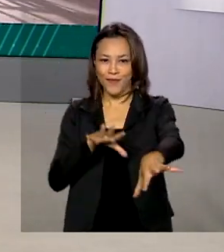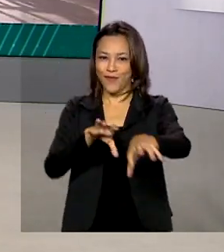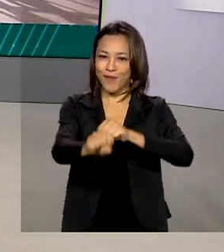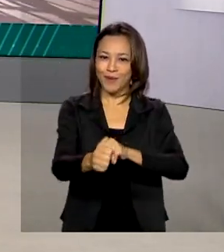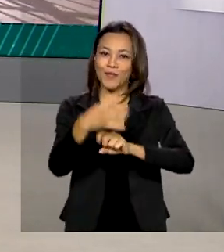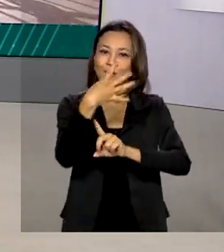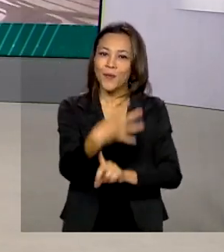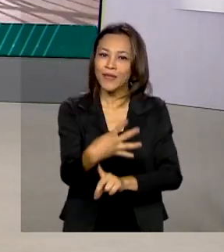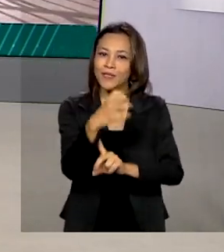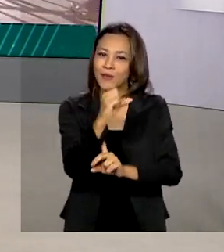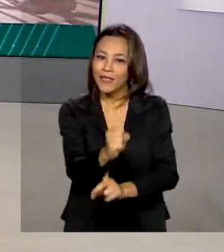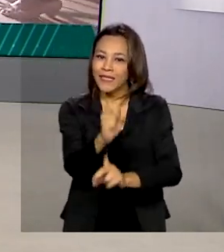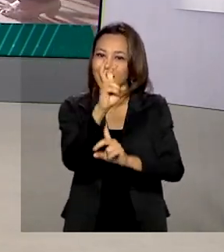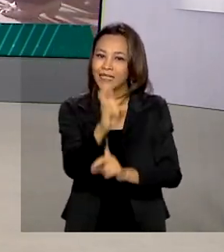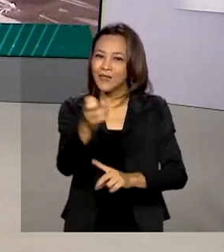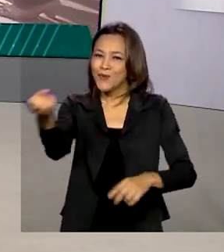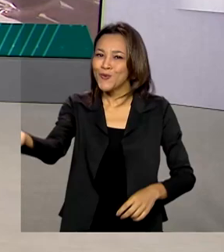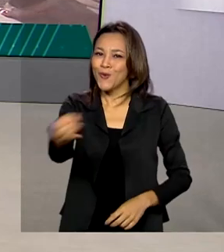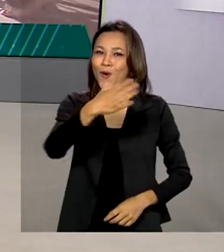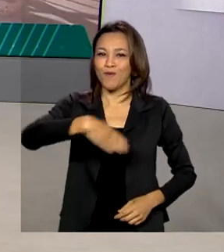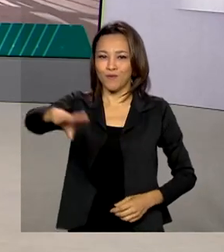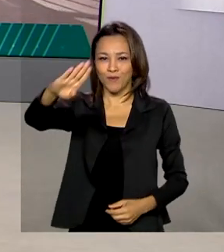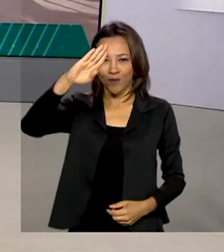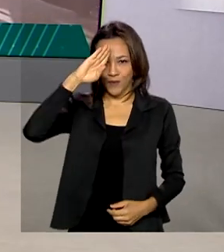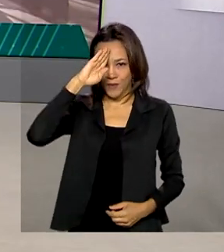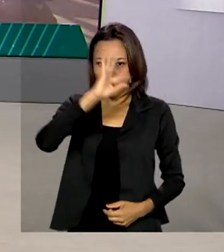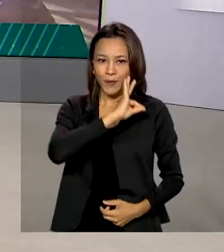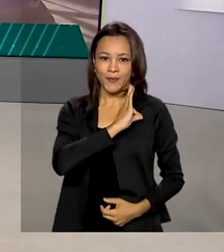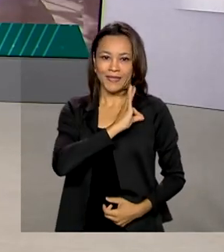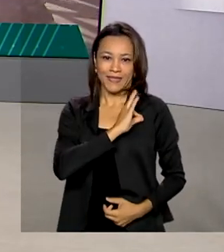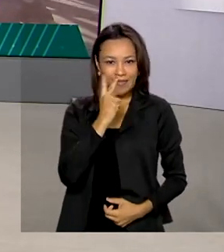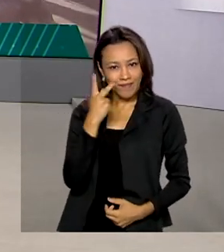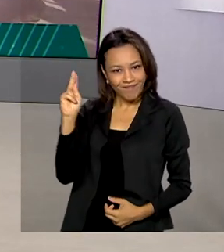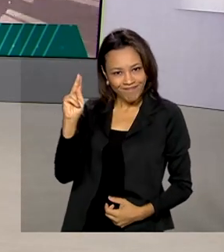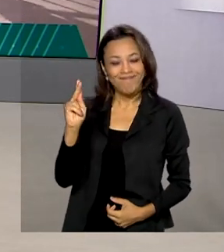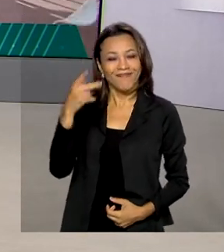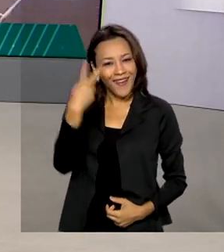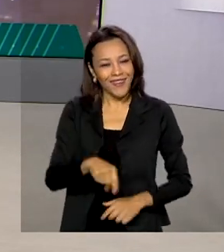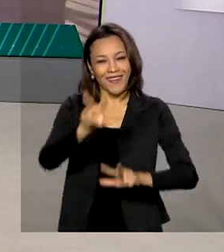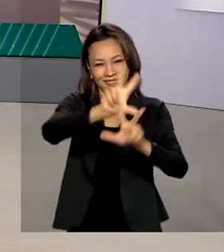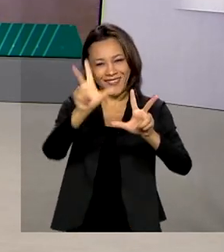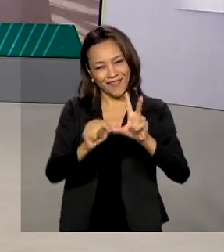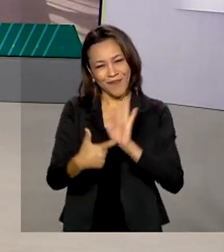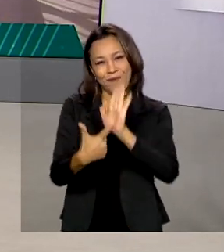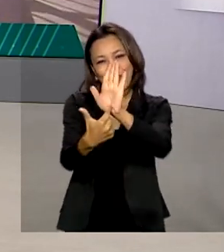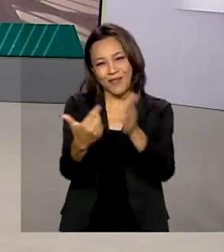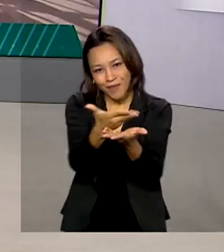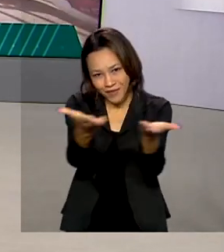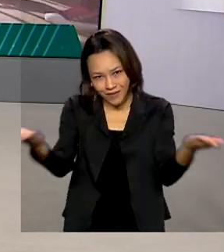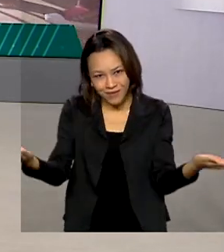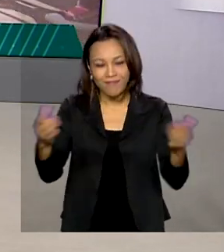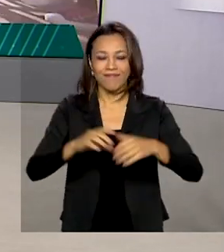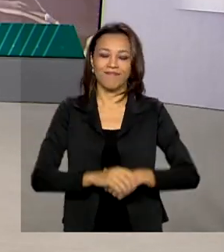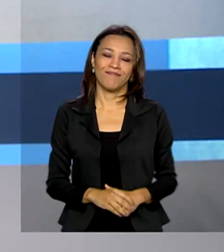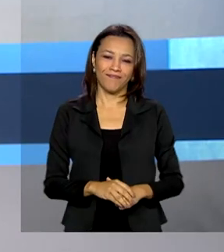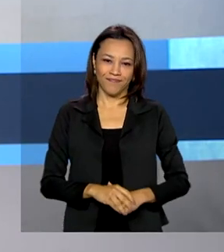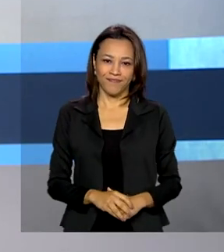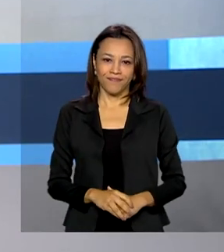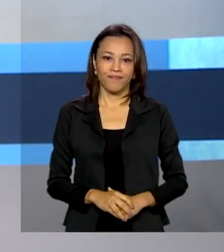485 novos soldados da Polícia Militar. A TV Brasil vai mostrar esse evento ao vivo para você.